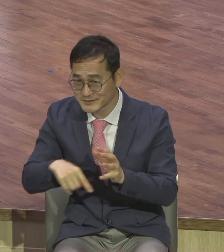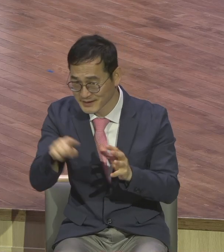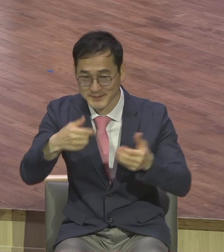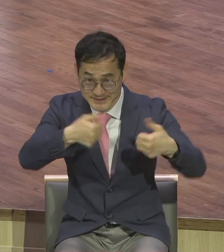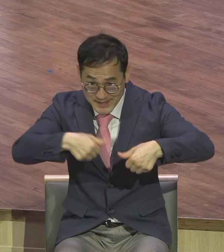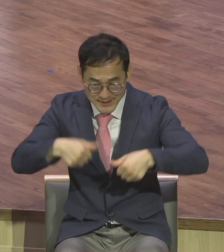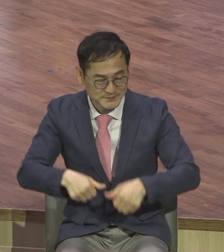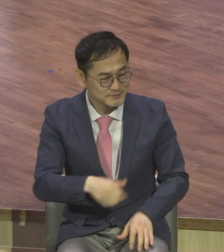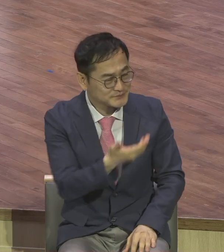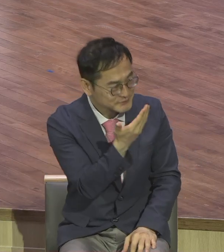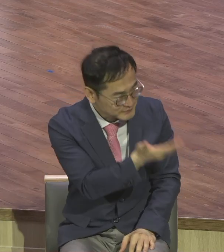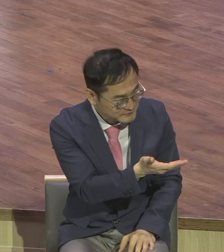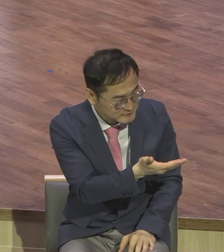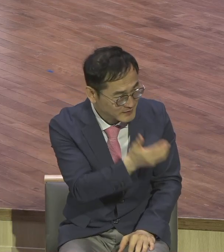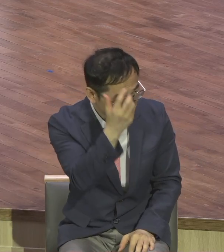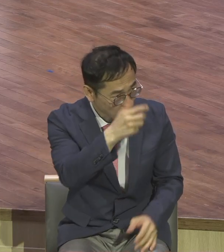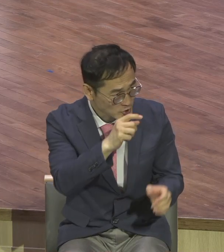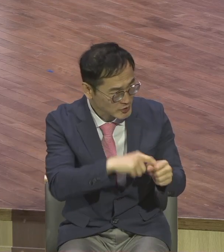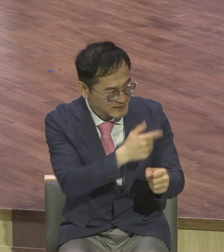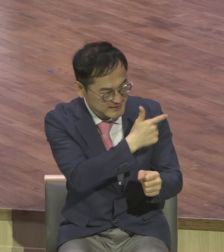성도님은 영적 큰 용사입니다.